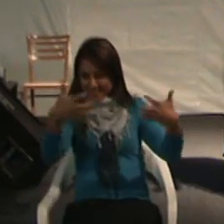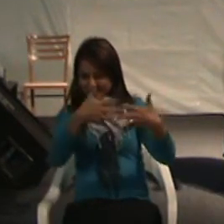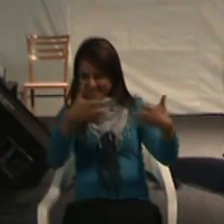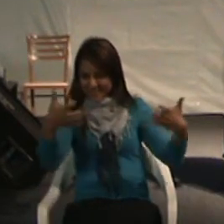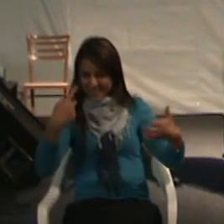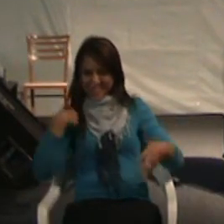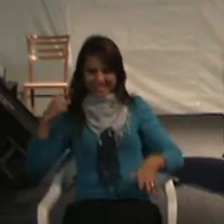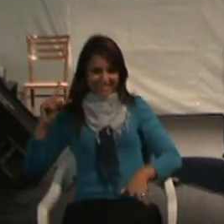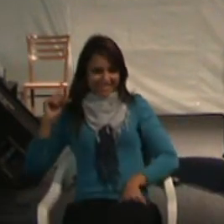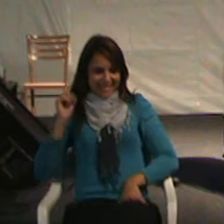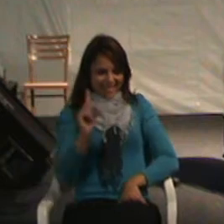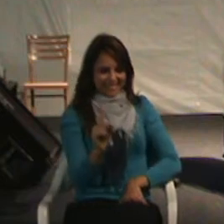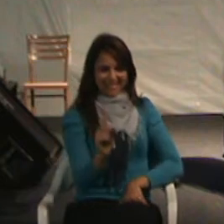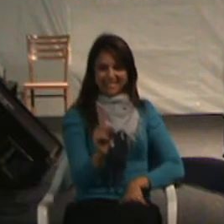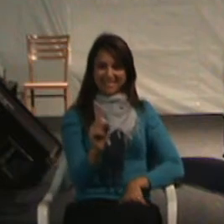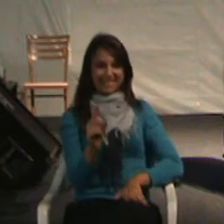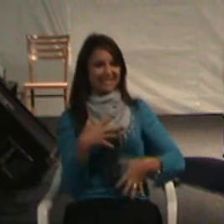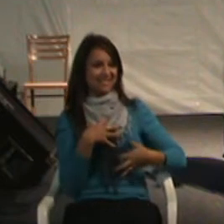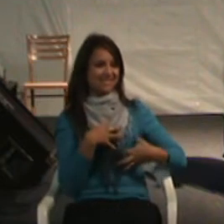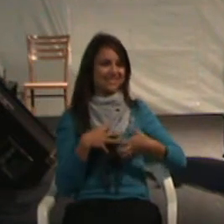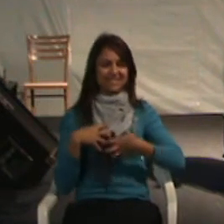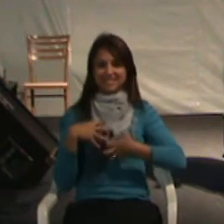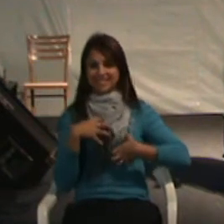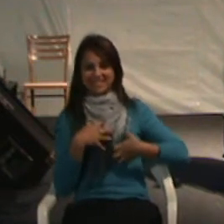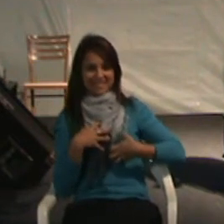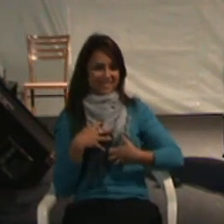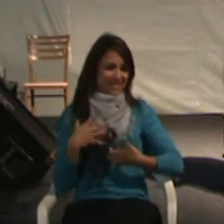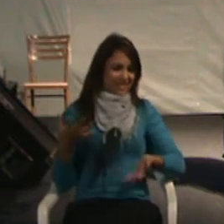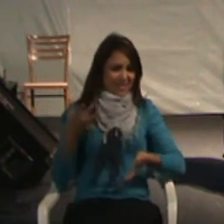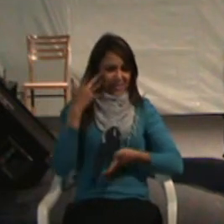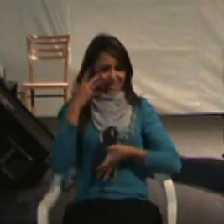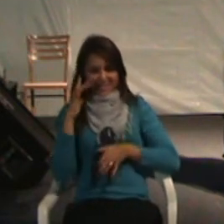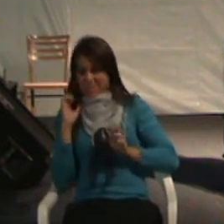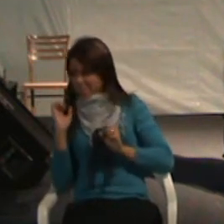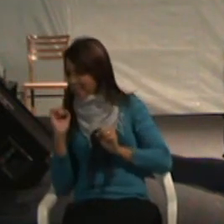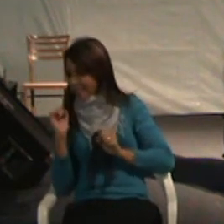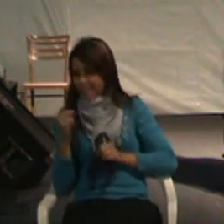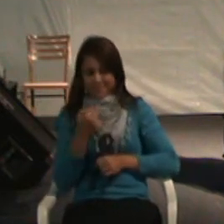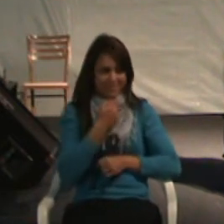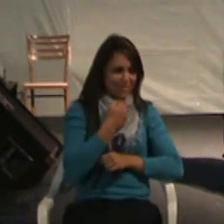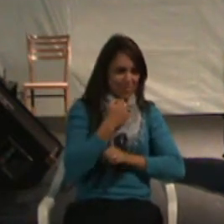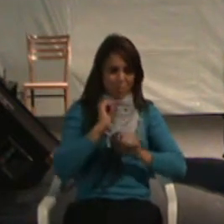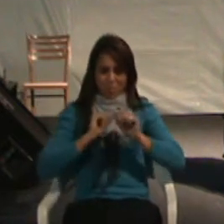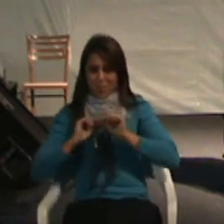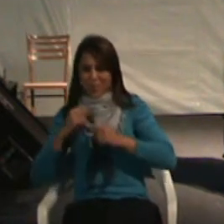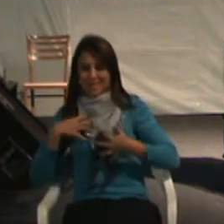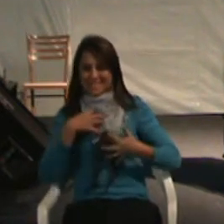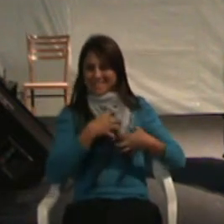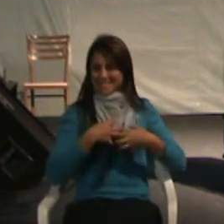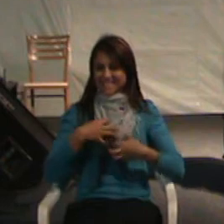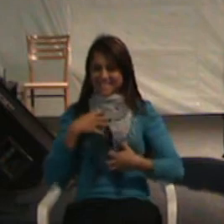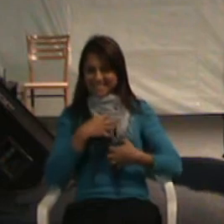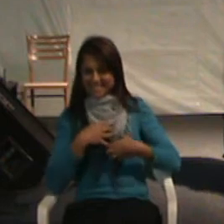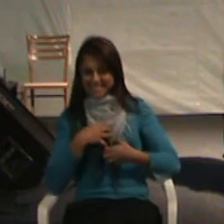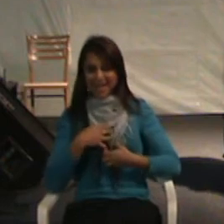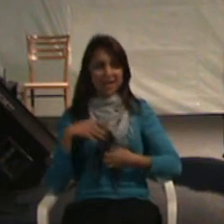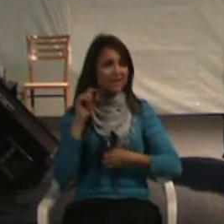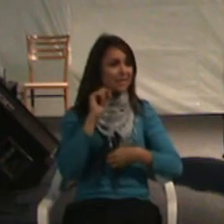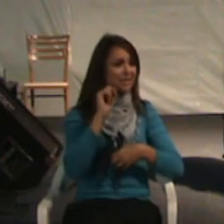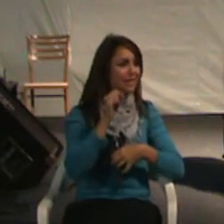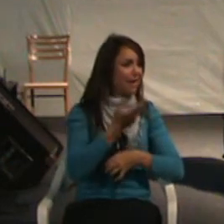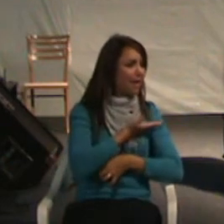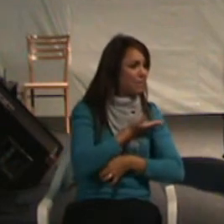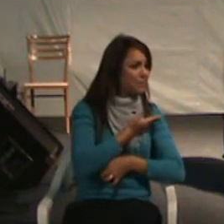Chegaram naquele ambiente, bem, não sabia bem, ué, não sei bem o que eu posso fazer, o que eu não posso fazer. Com quem eu posso